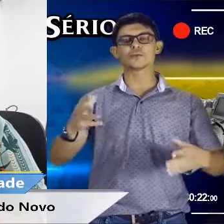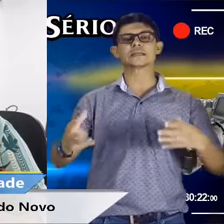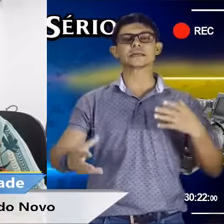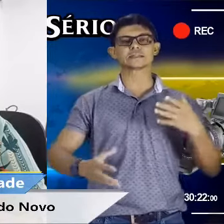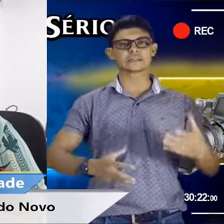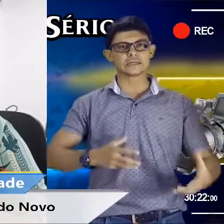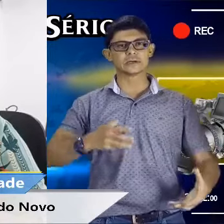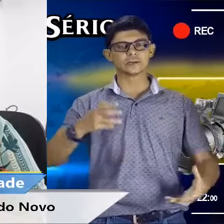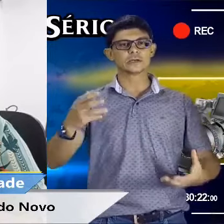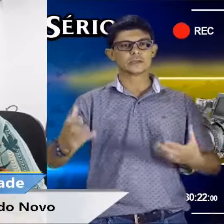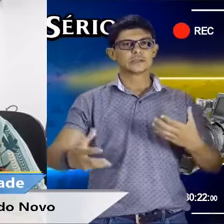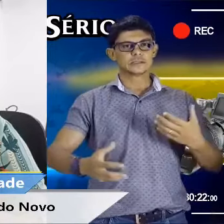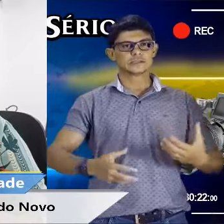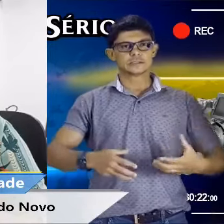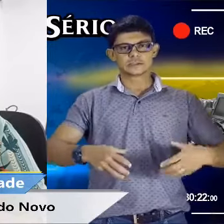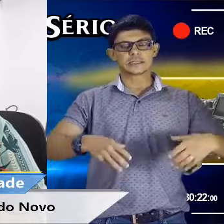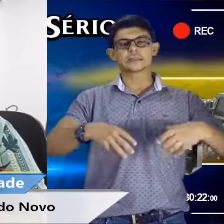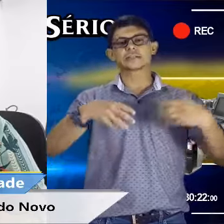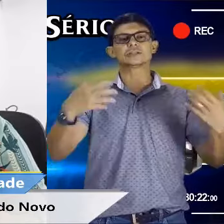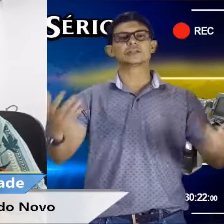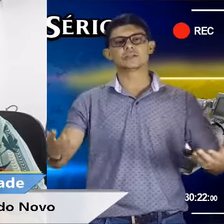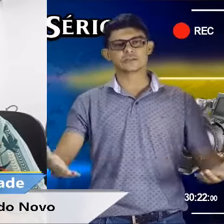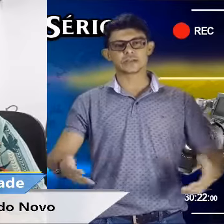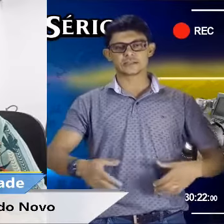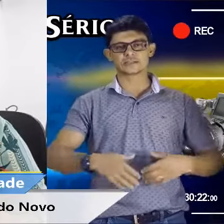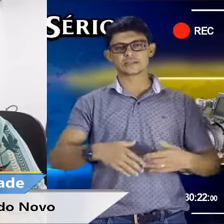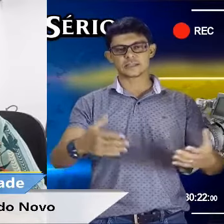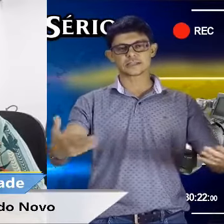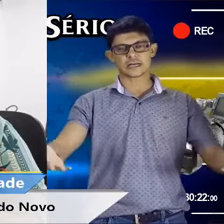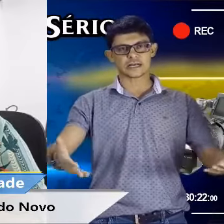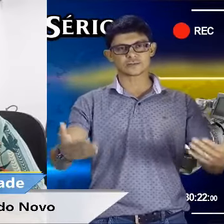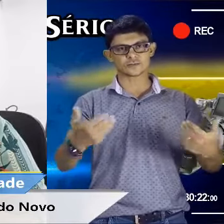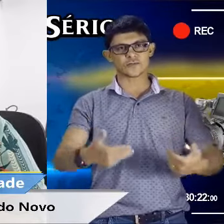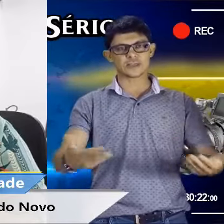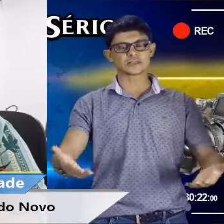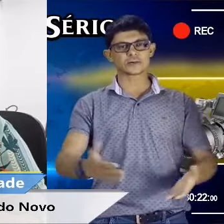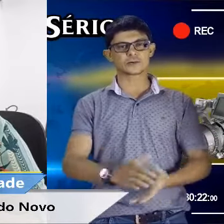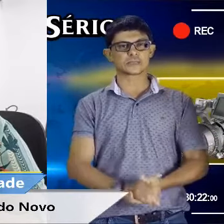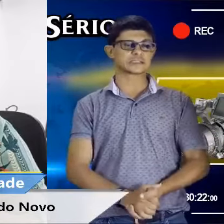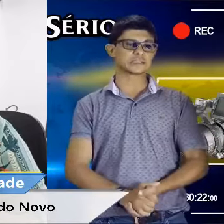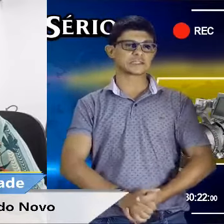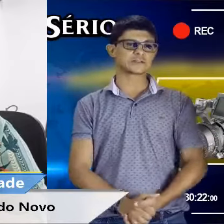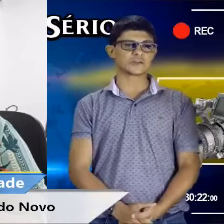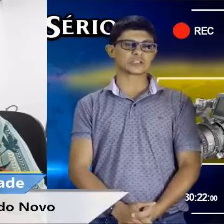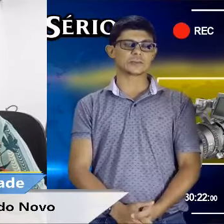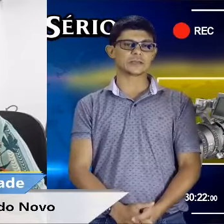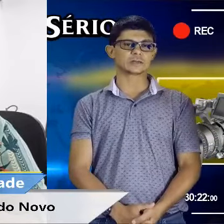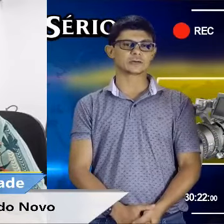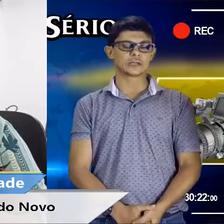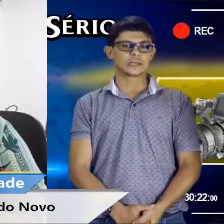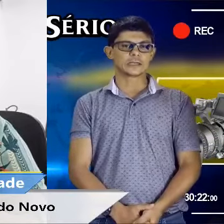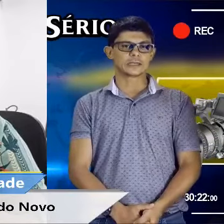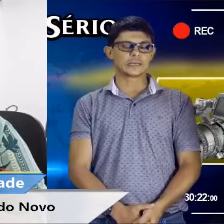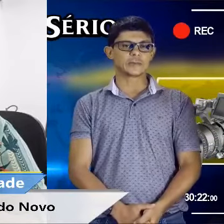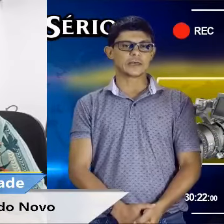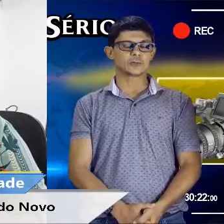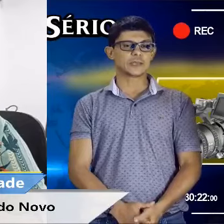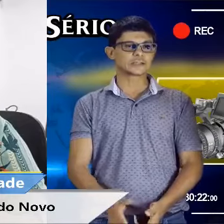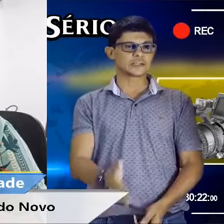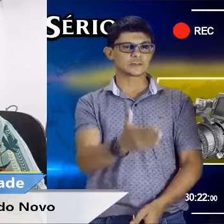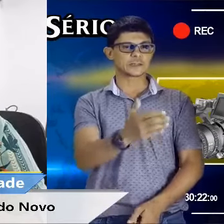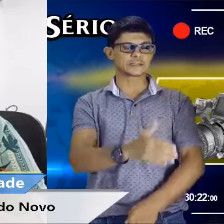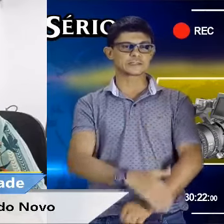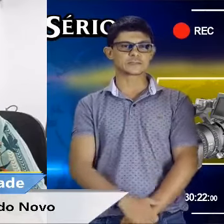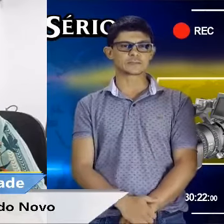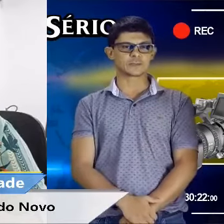movimentação de tentativa de resistência caso venha se concretizar esse fechamento da BR